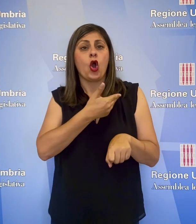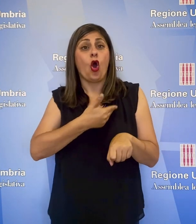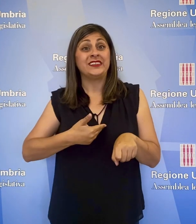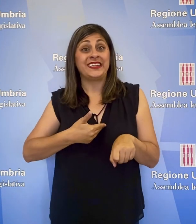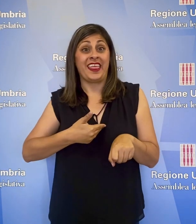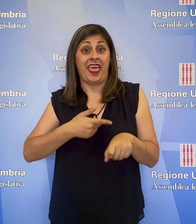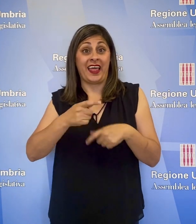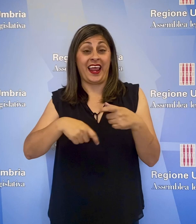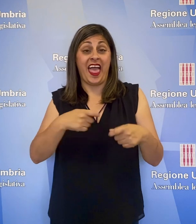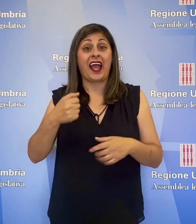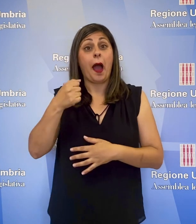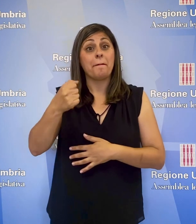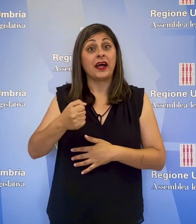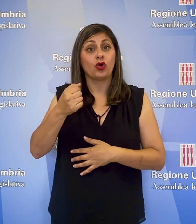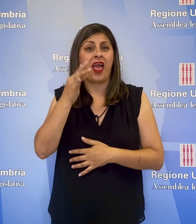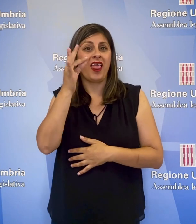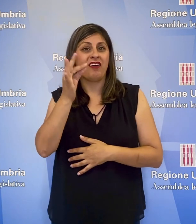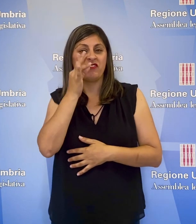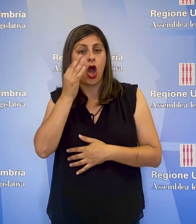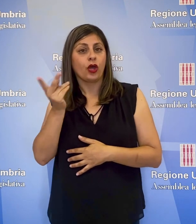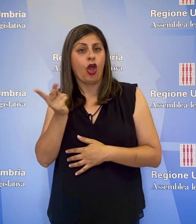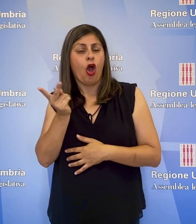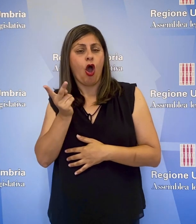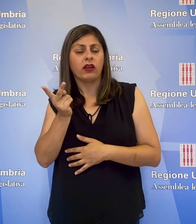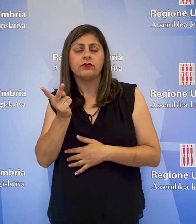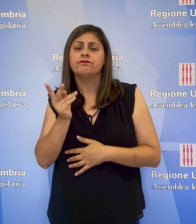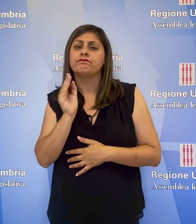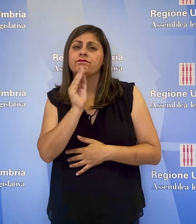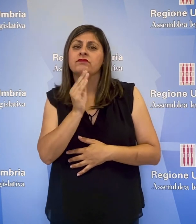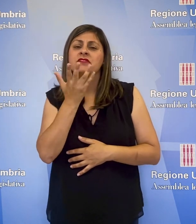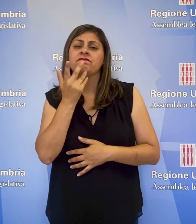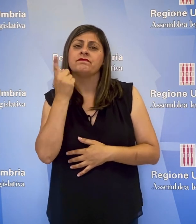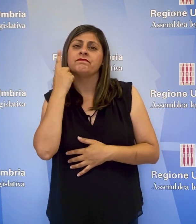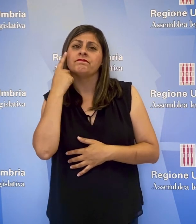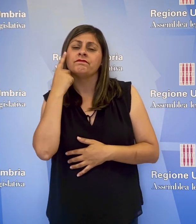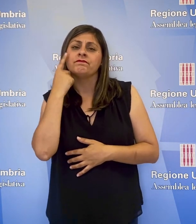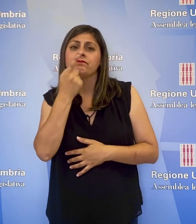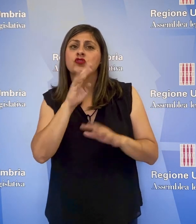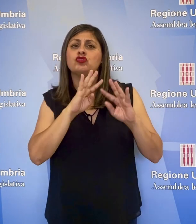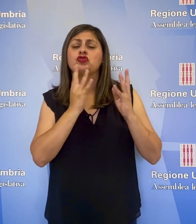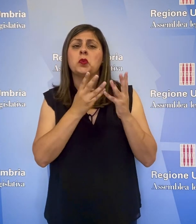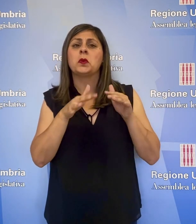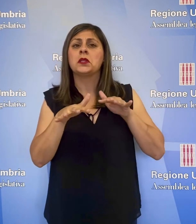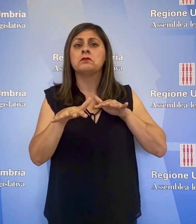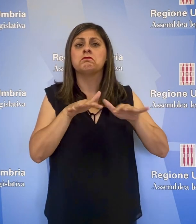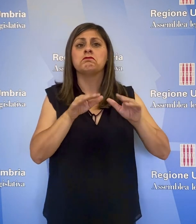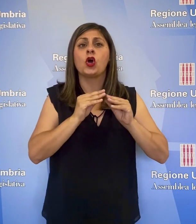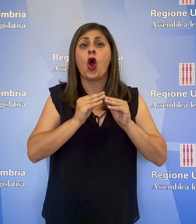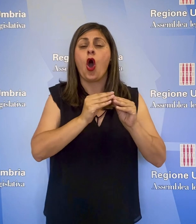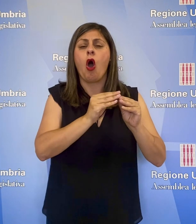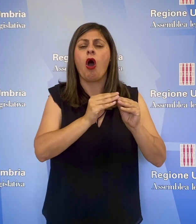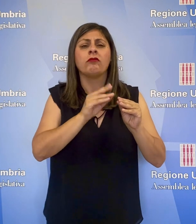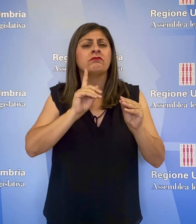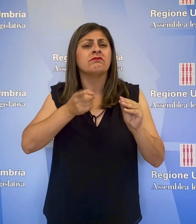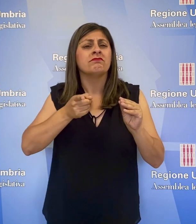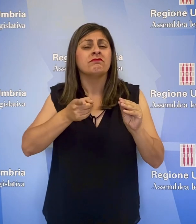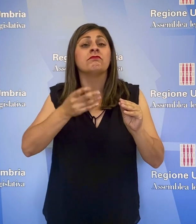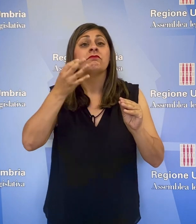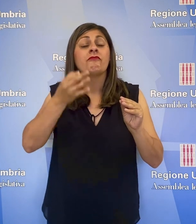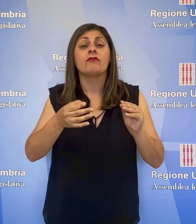Stefano Pastorelli e Paola Fioroni, hanno chiesto di conoscere gli intendimenti della Giunta in merito all'adeguamento della modulistica e